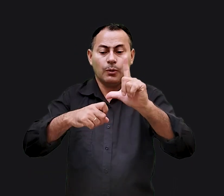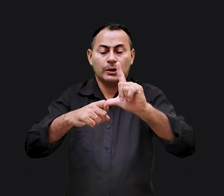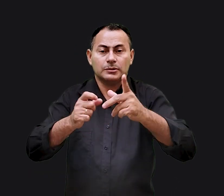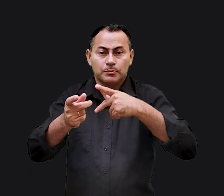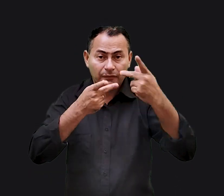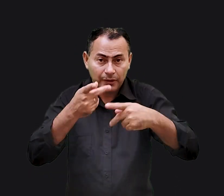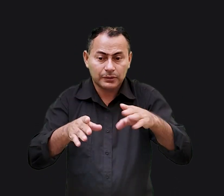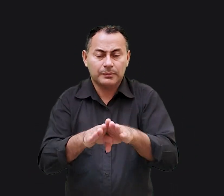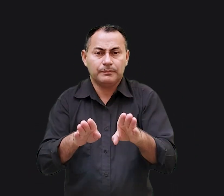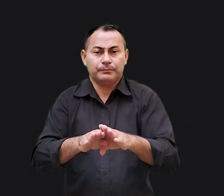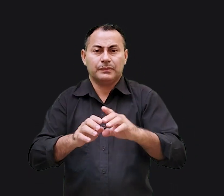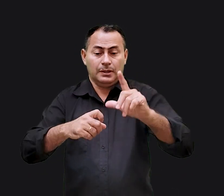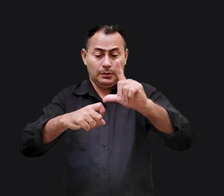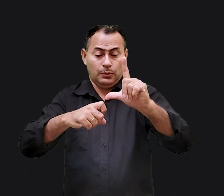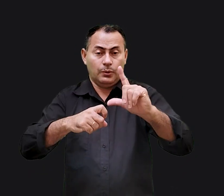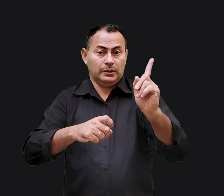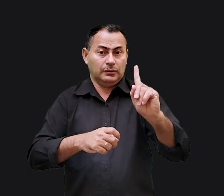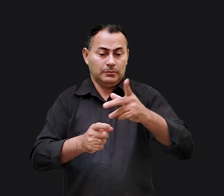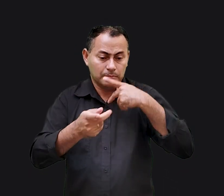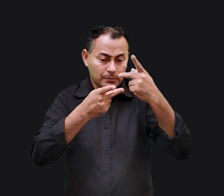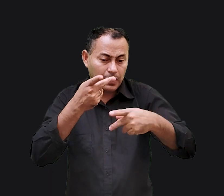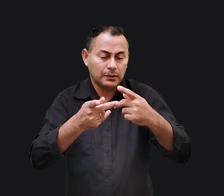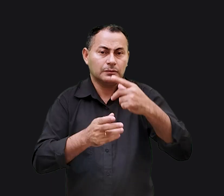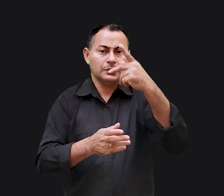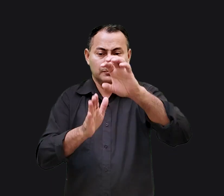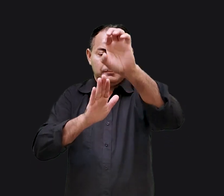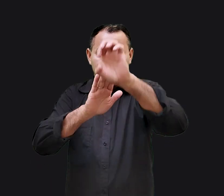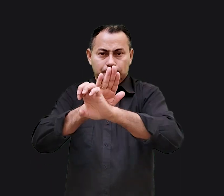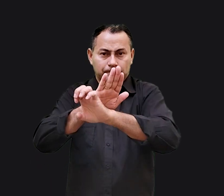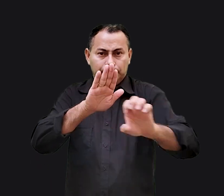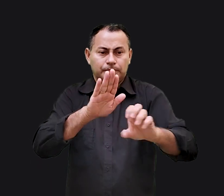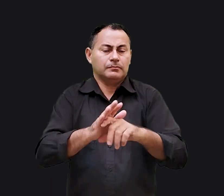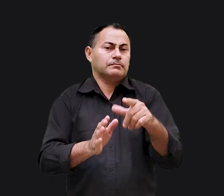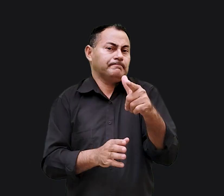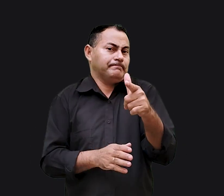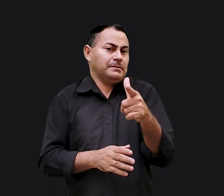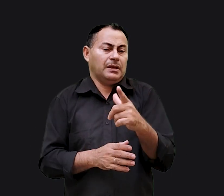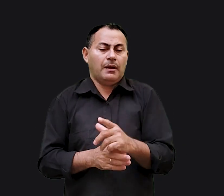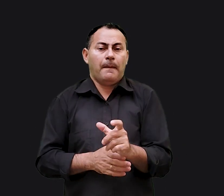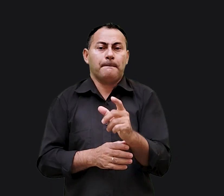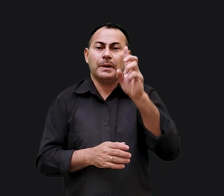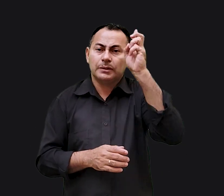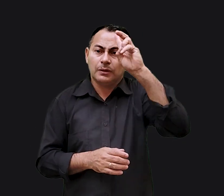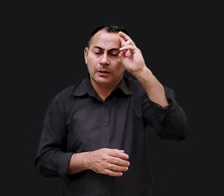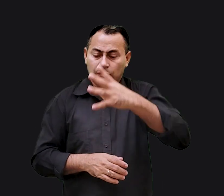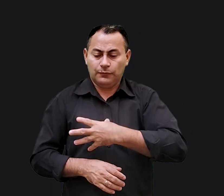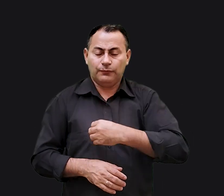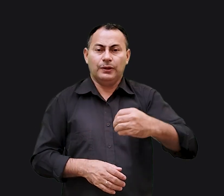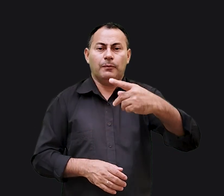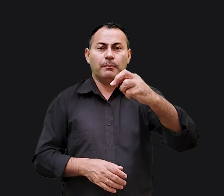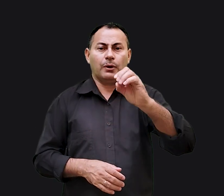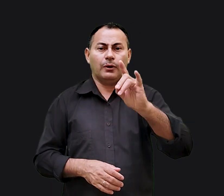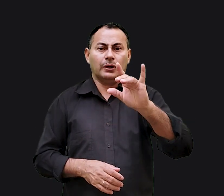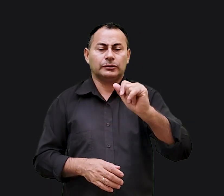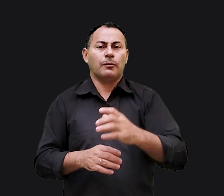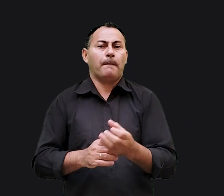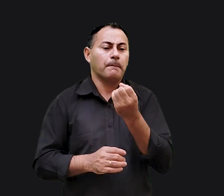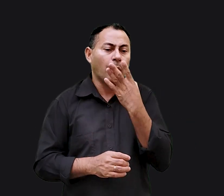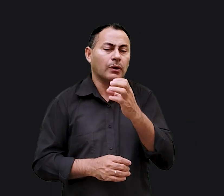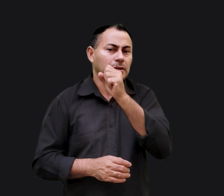ele registrou. Se Lucas não tivesse relatado no seu Evangelho, não teríamos as parábolas do filho pródigo, do bom